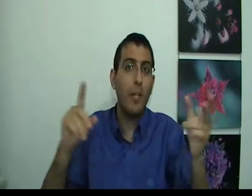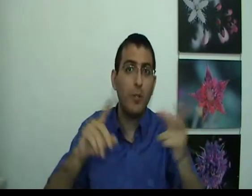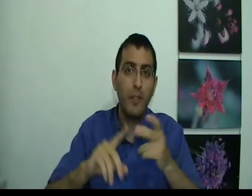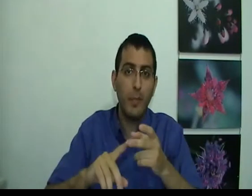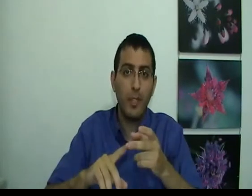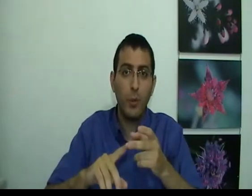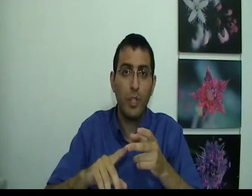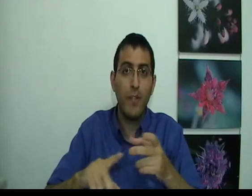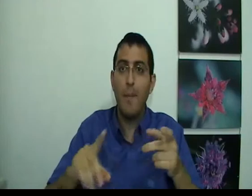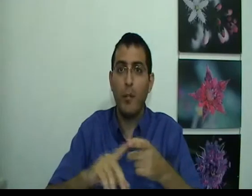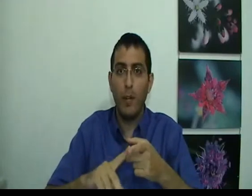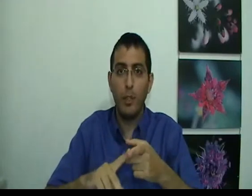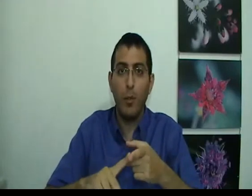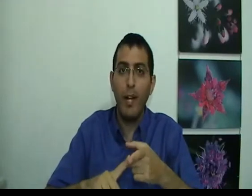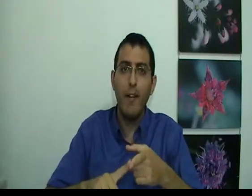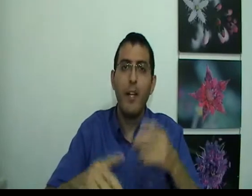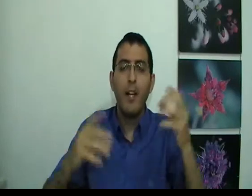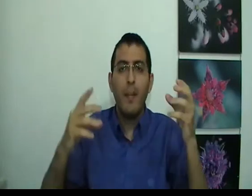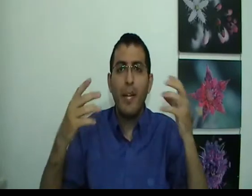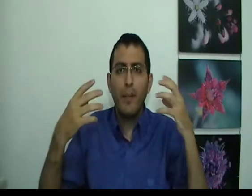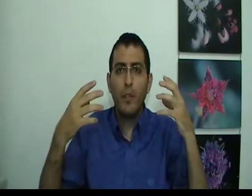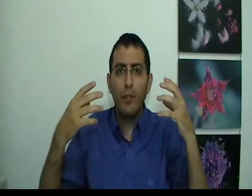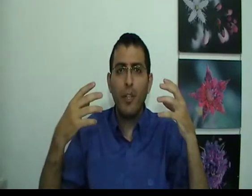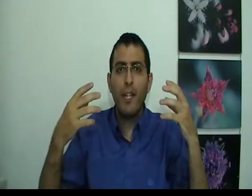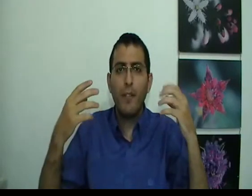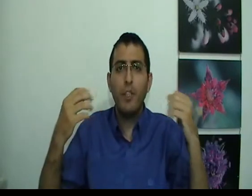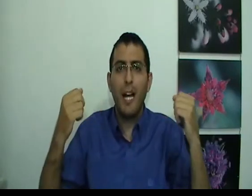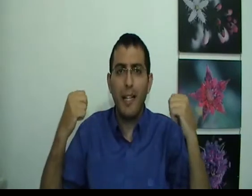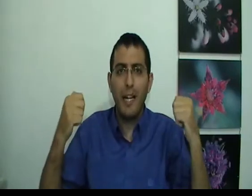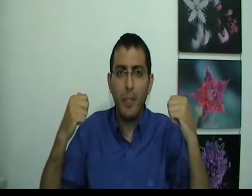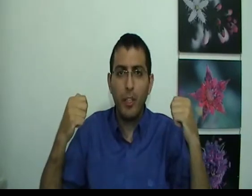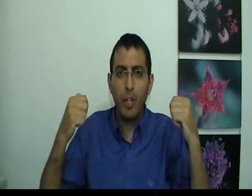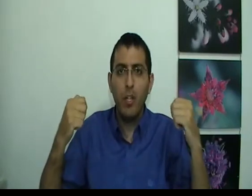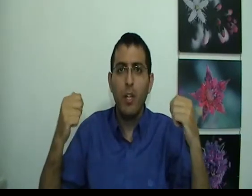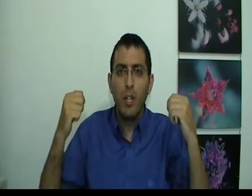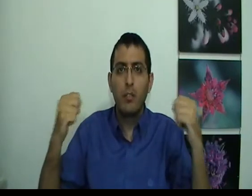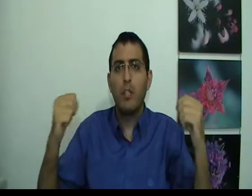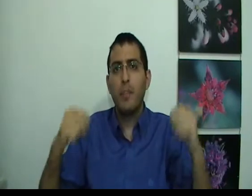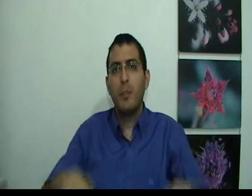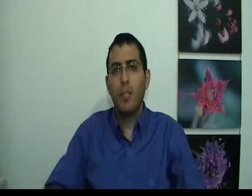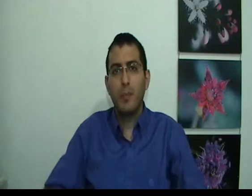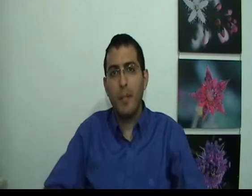חושבת מה שאני חושב למה קורה מה שקורה בנהלם בסופו של דבר יבין שהאני האמיתי שלו זאת המציאות עצמה